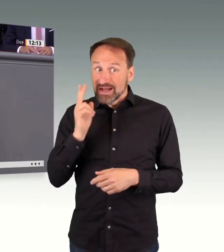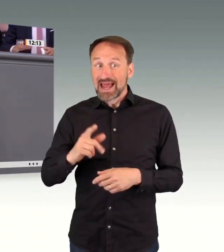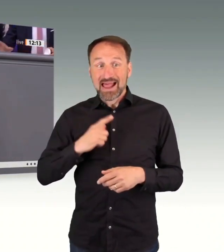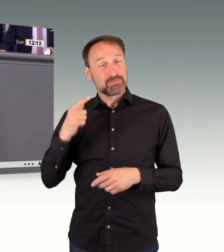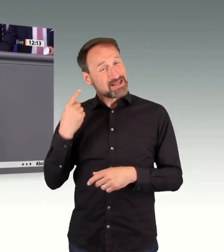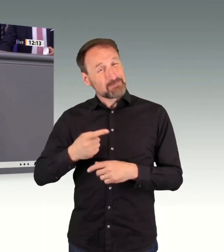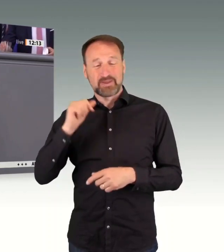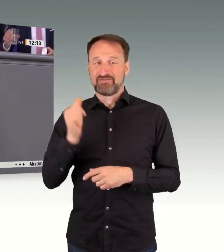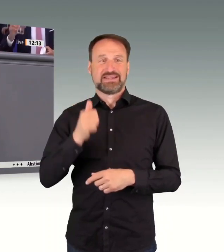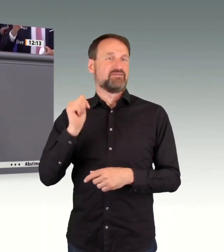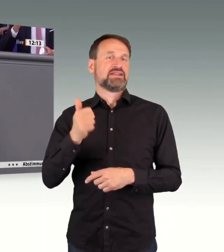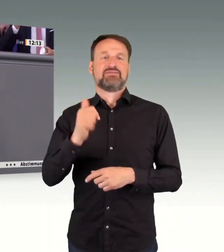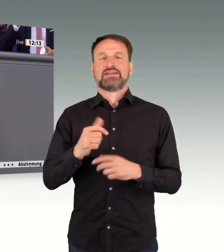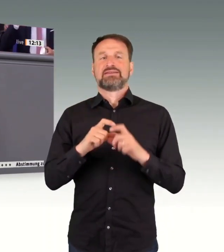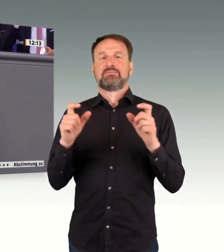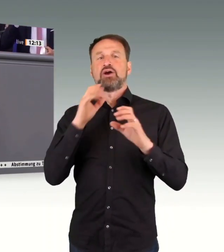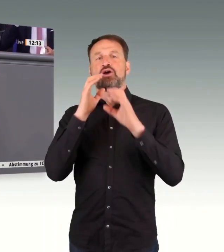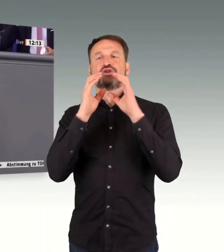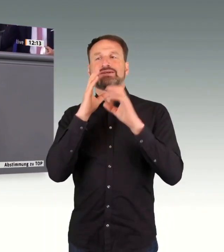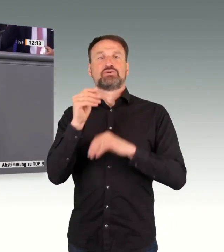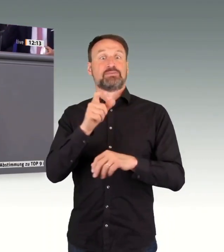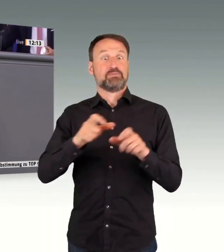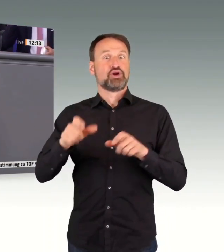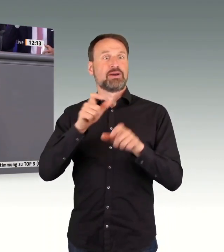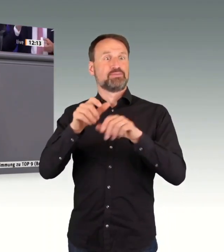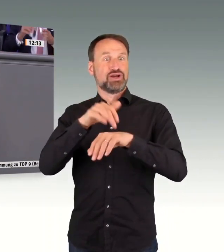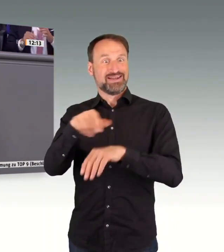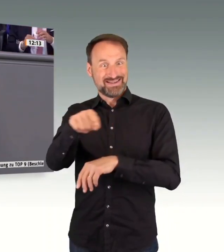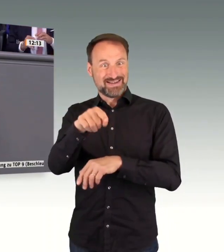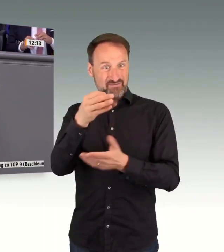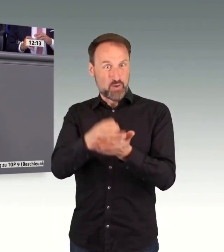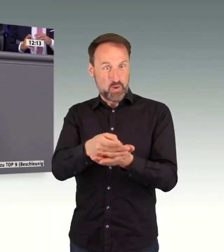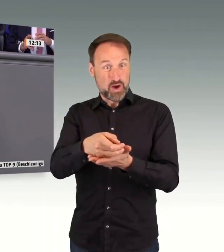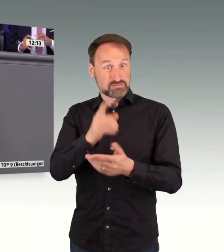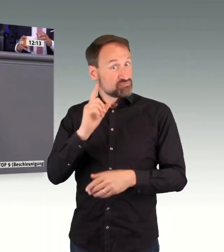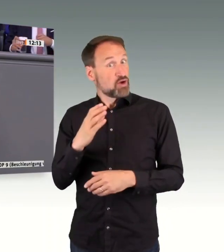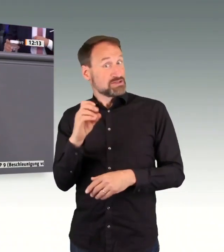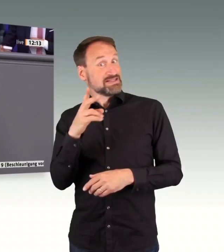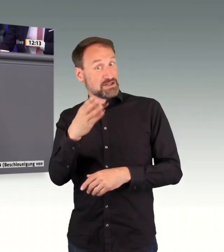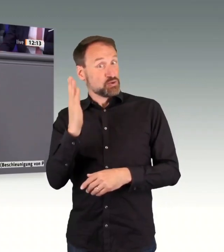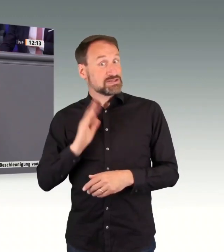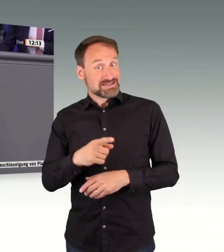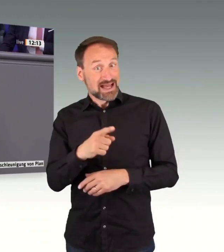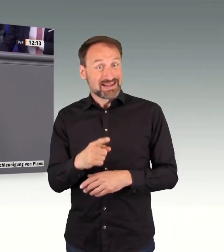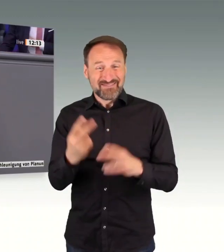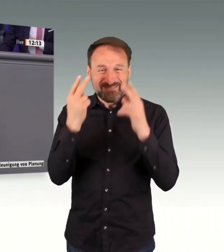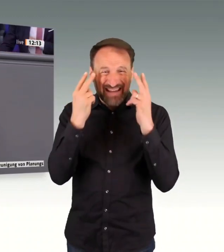Wohnungsbau, und dass Verfahren immer weiter verzögert werden, dass auch Klagen angestrengt werden. Das ist genau diese Verantwortung, die ich meine, und die nehmen Sie vor